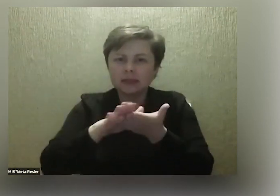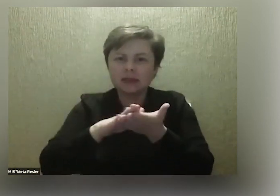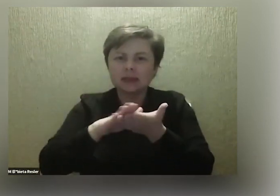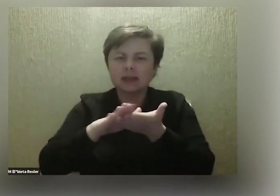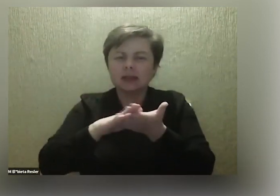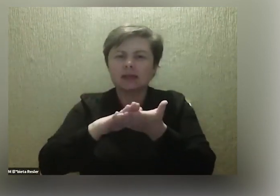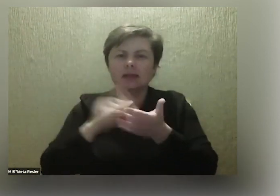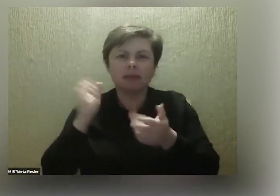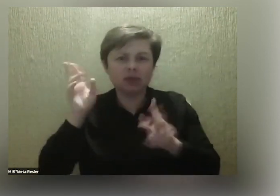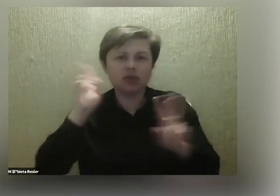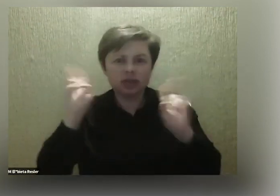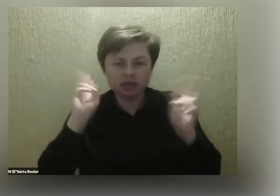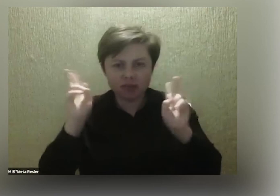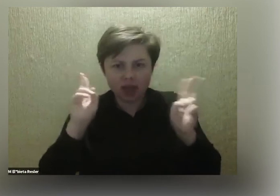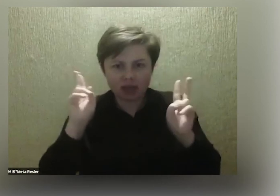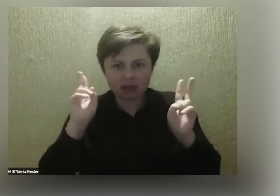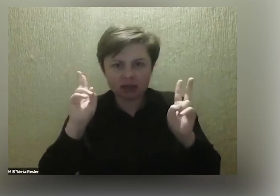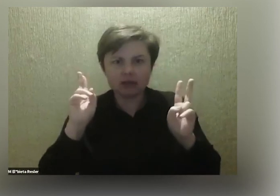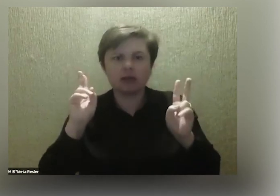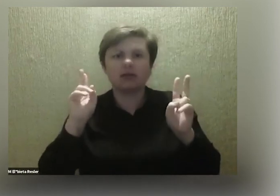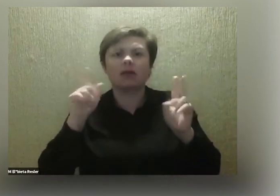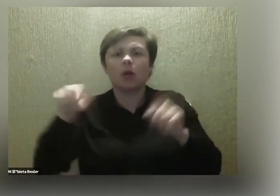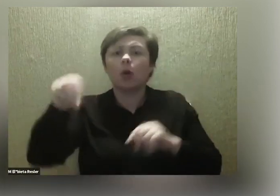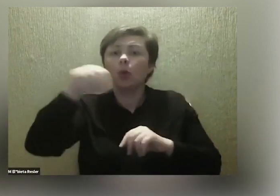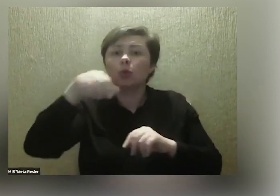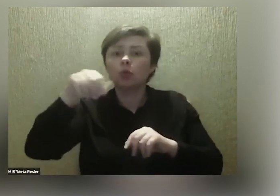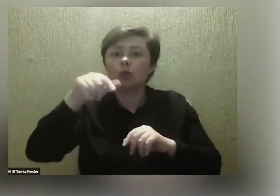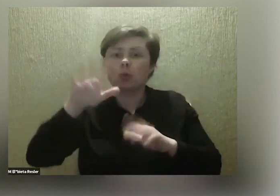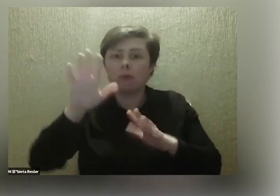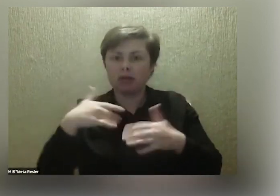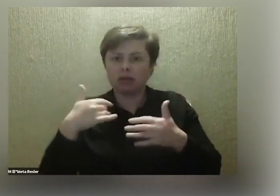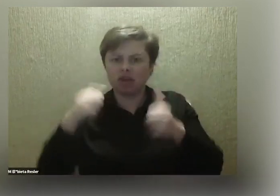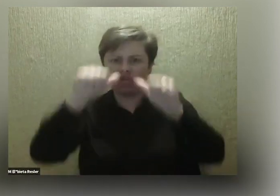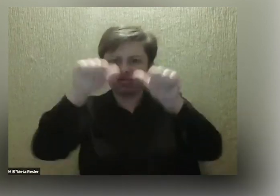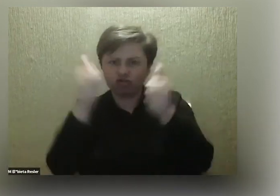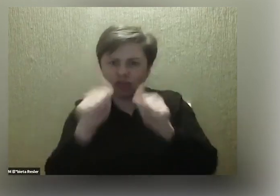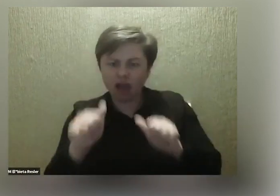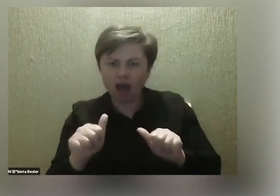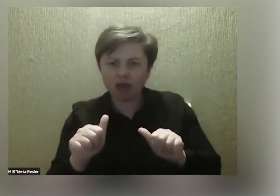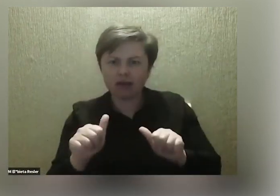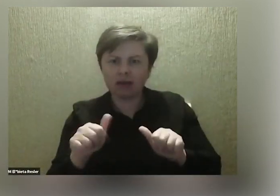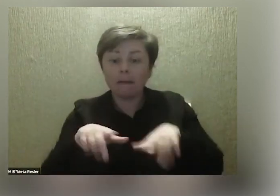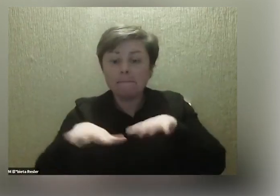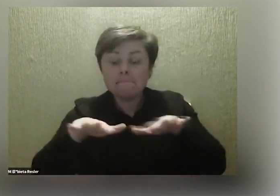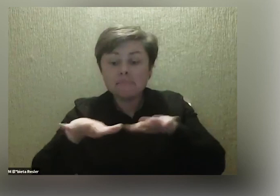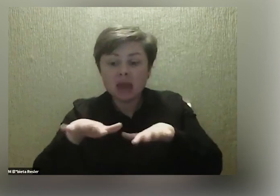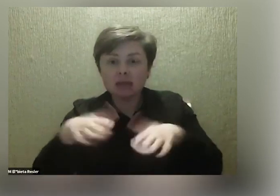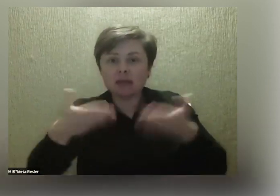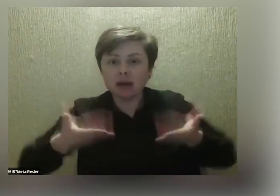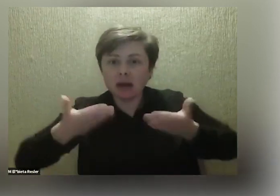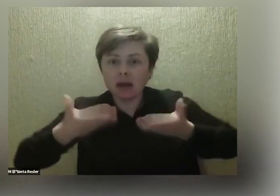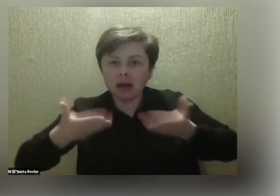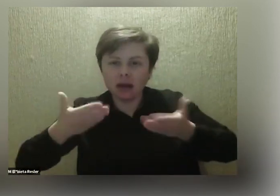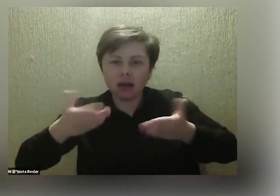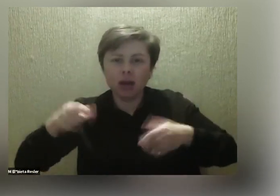wywołamy dźwięk, to ta sól ułoży się w jakiś określony kształt, ponieważ miejsc, które drgają bardziej